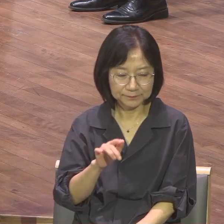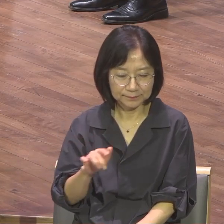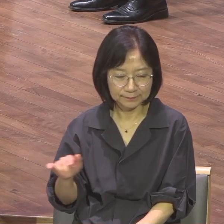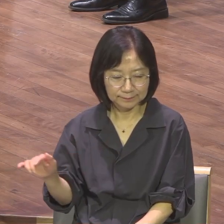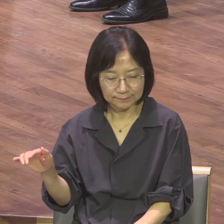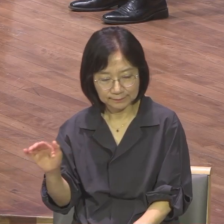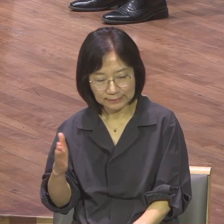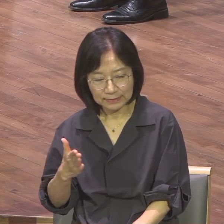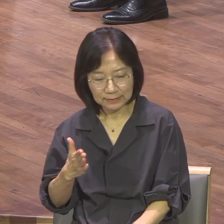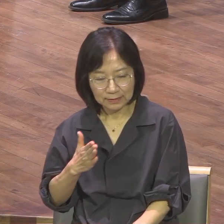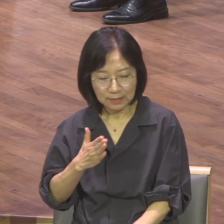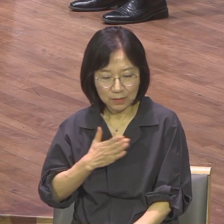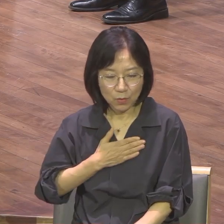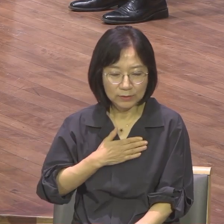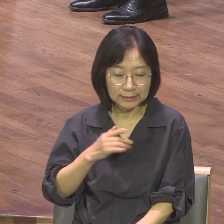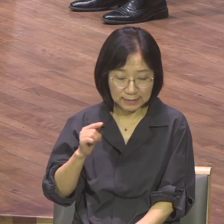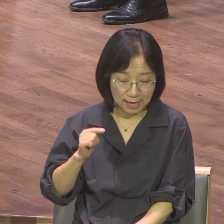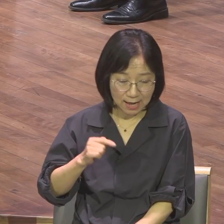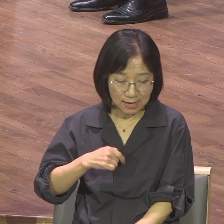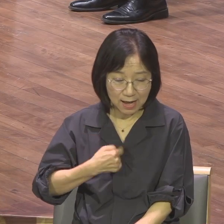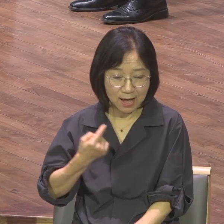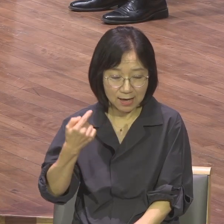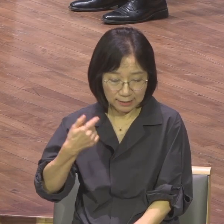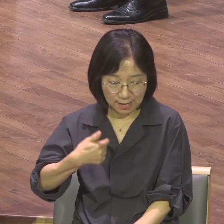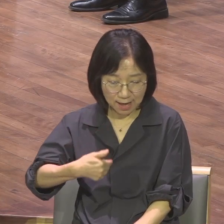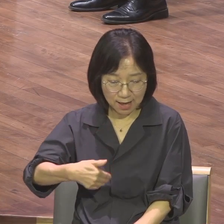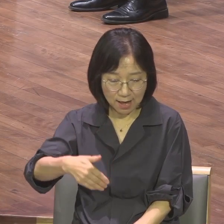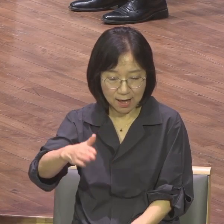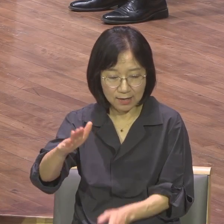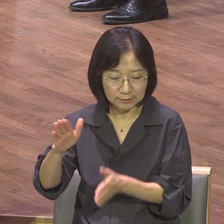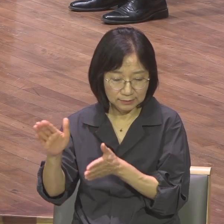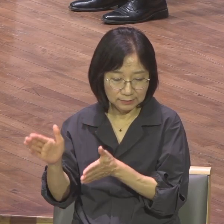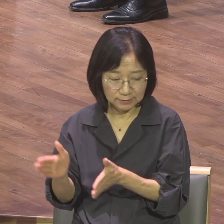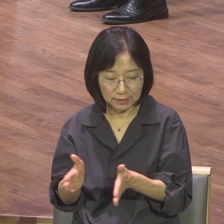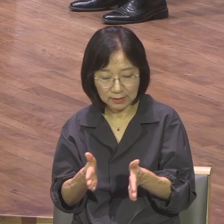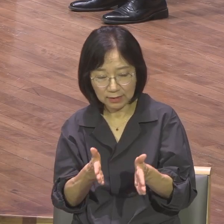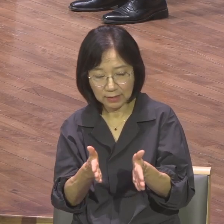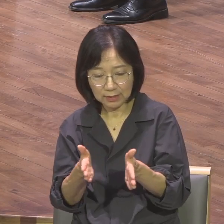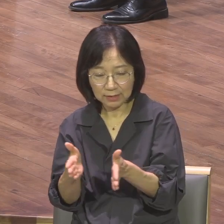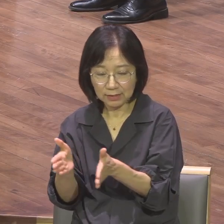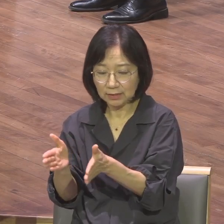나 혼자 가야하는 길